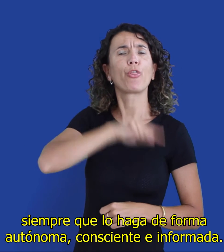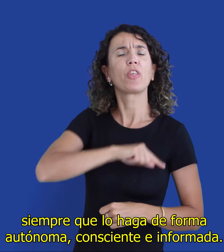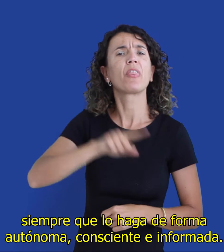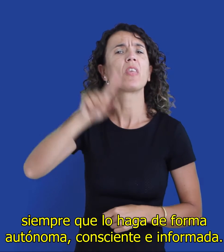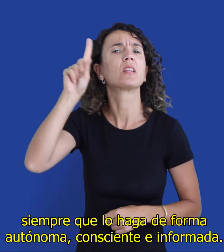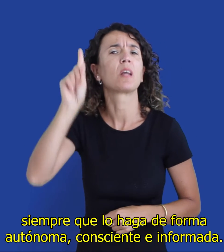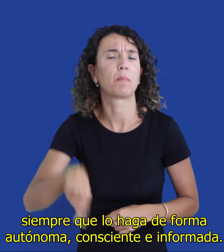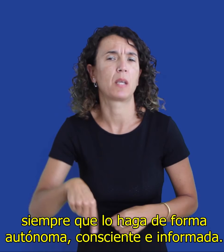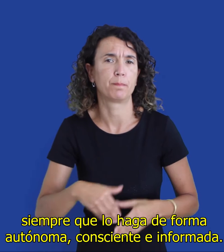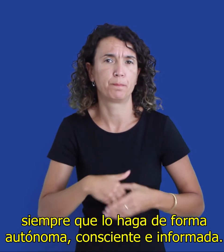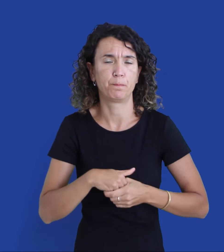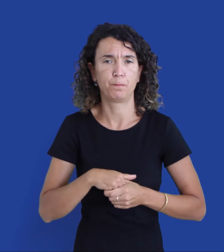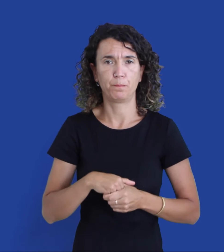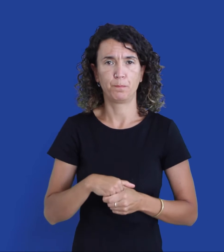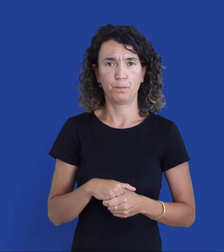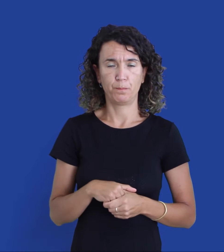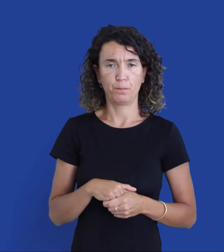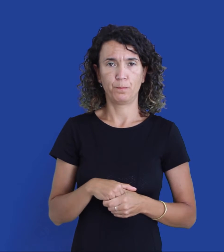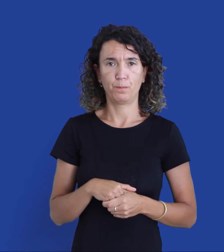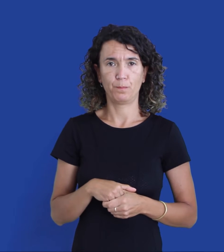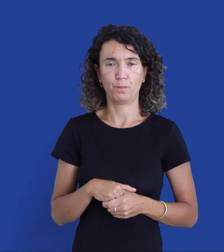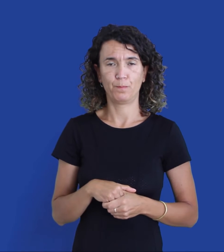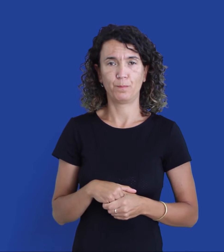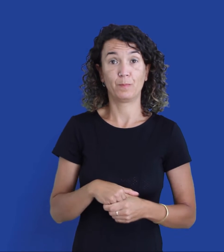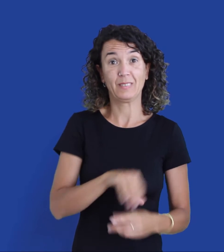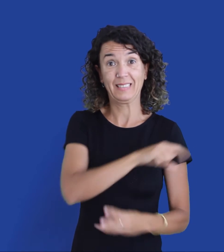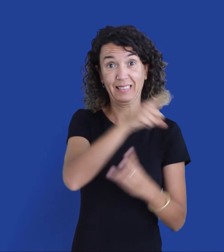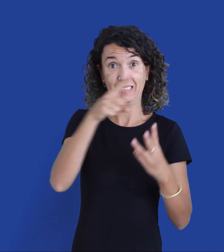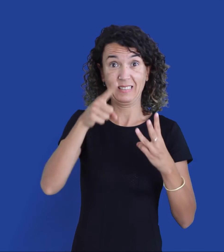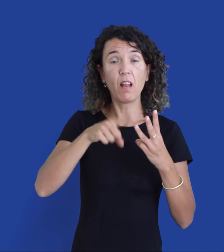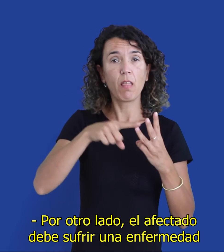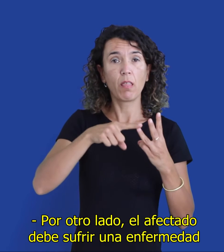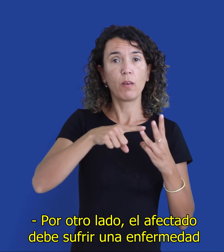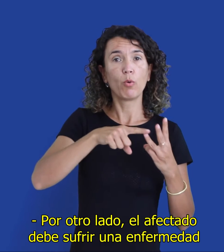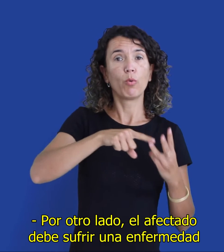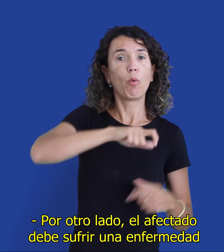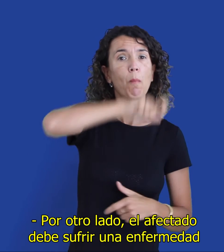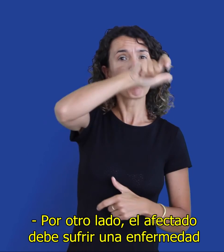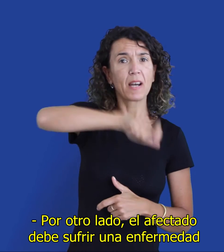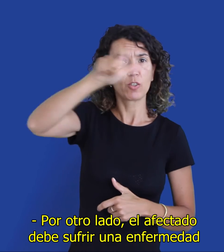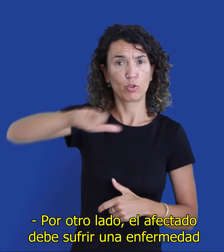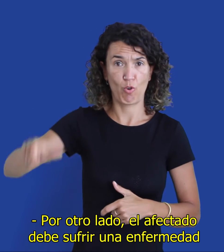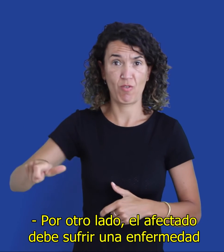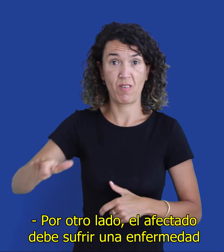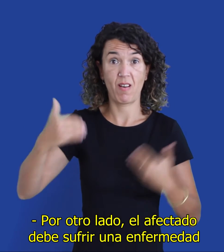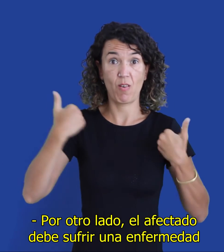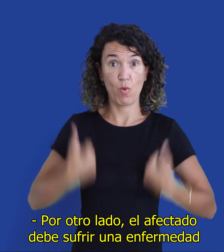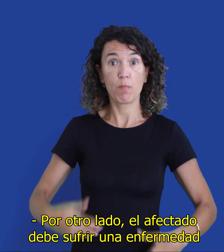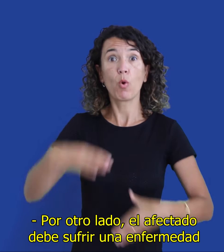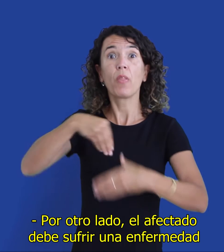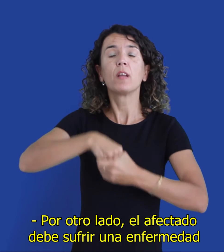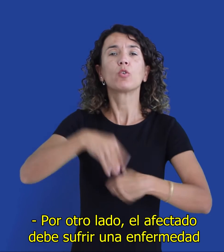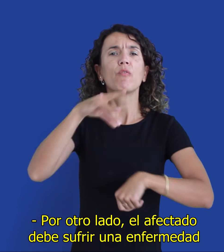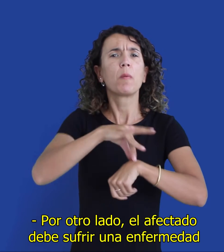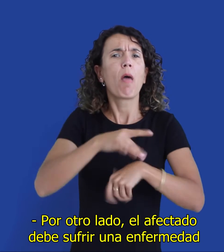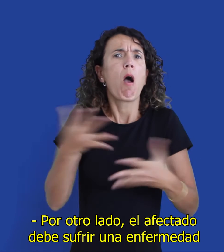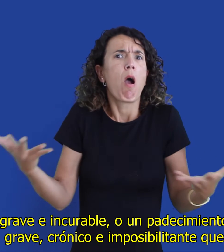consciente e informada. Por otro lado, el afectado debe